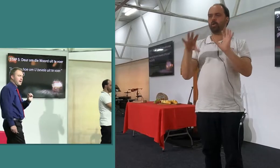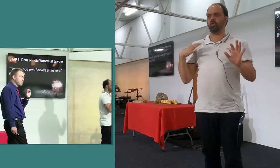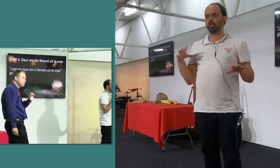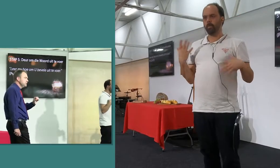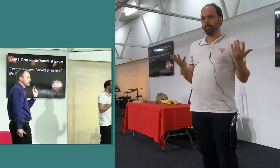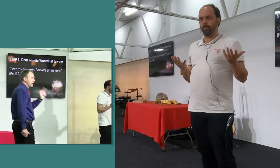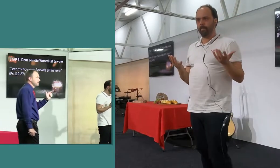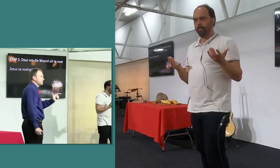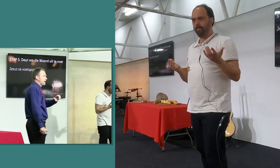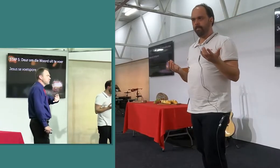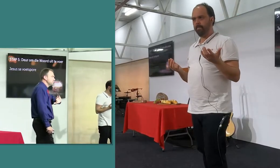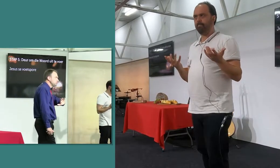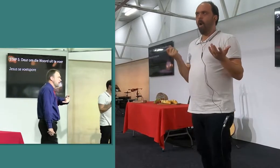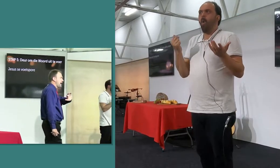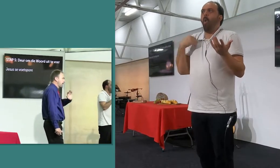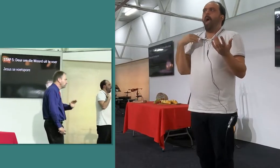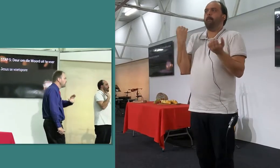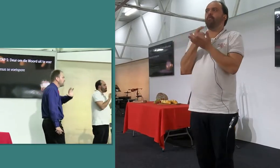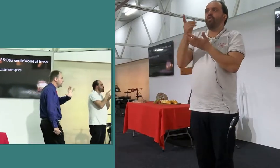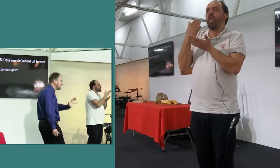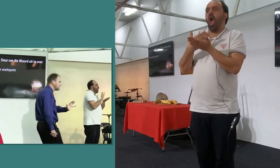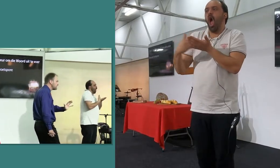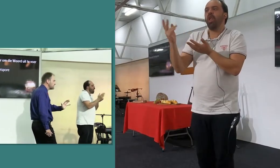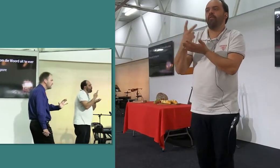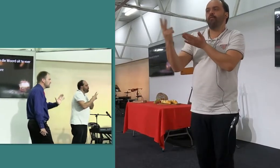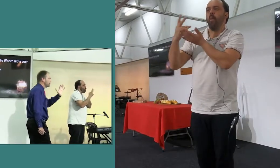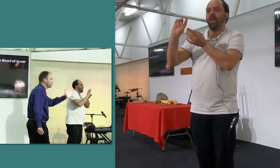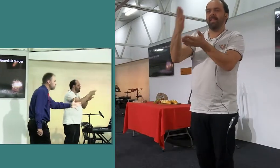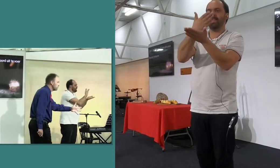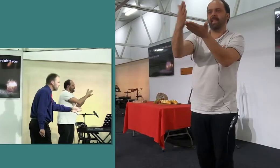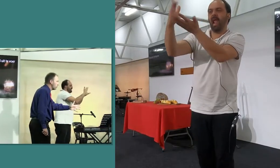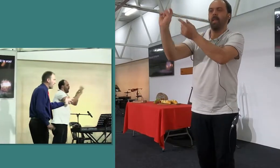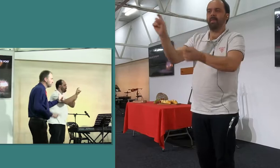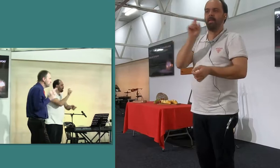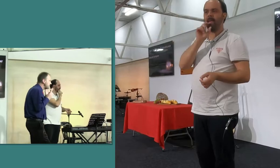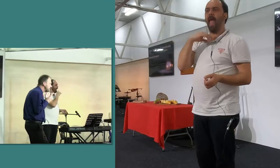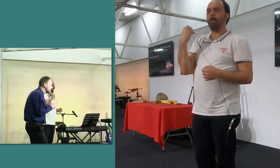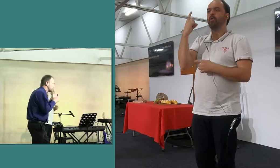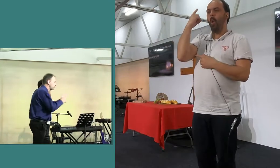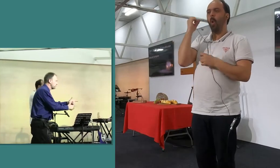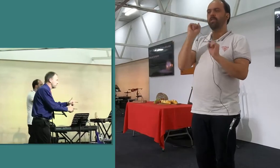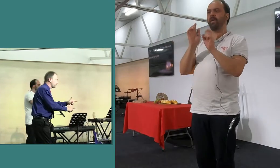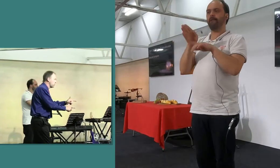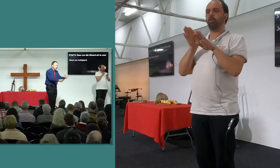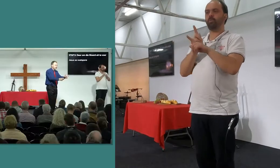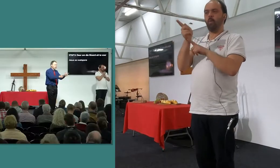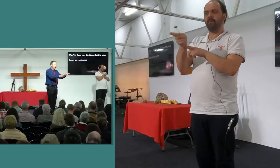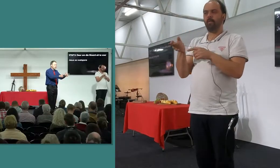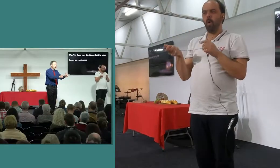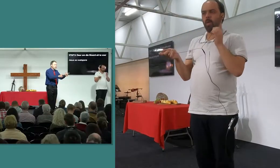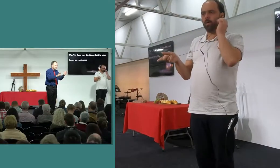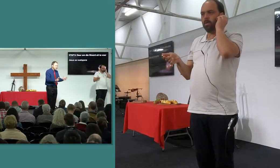ek moet het uitvoer, ek moet, ek moet in Jesus, sy voetspoor volk, ek moet Jesus, sy voorbeeld volk, en, nou, Jesus,